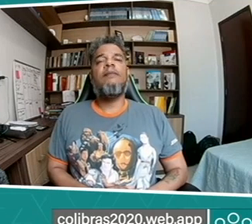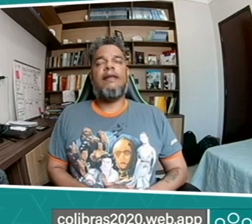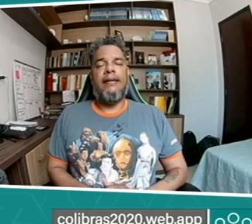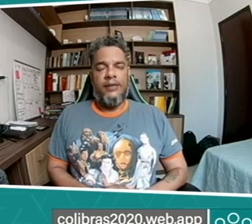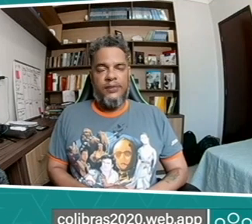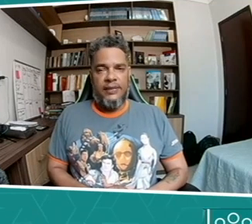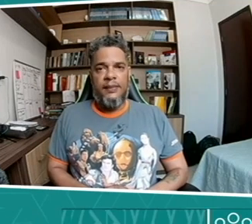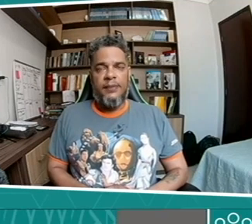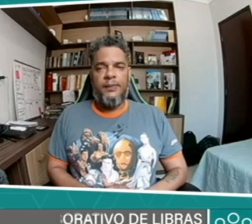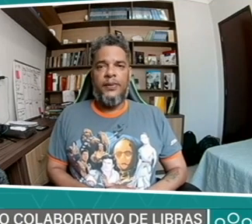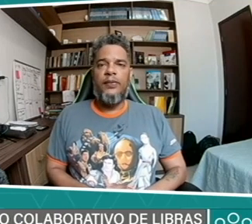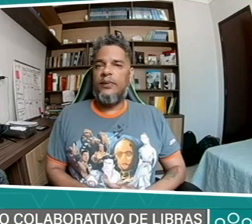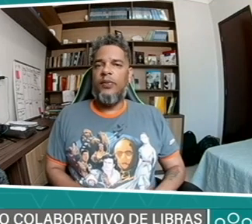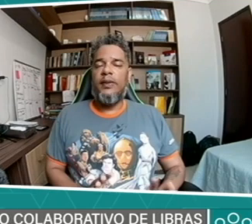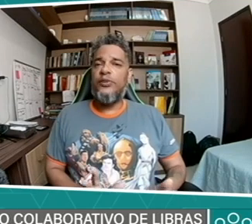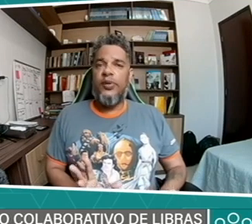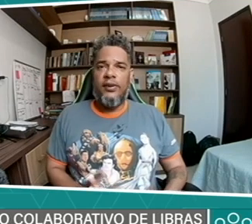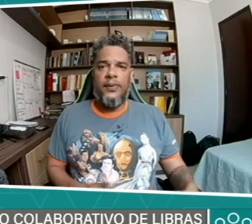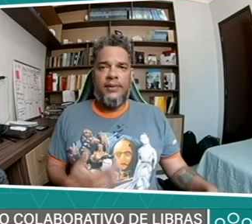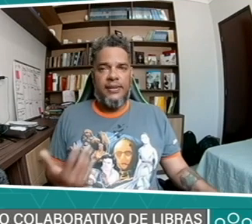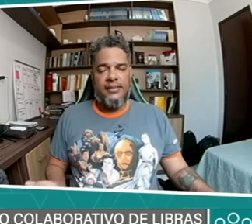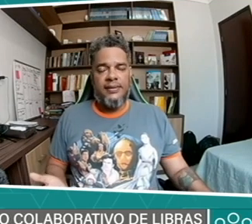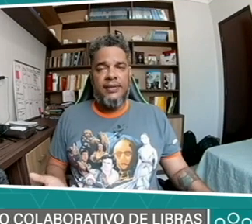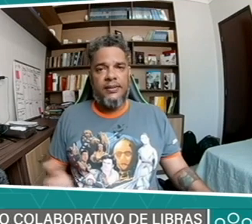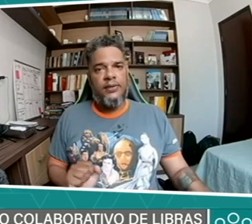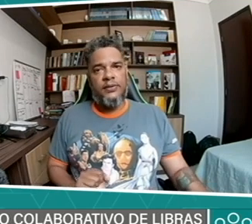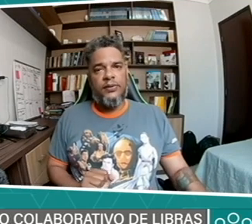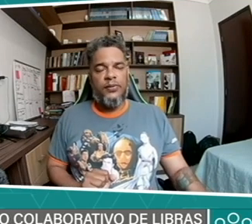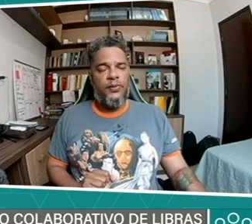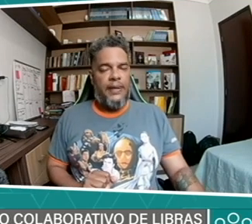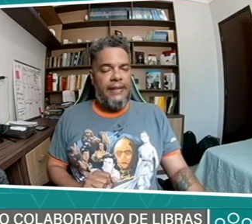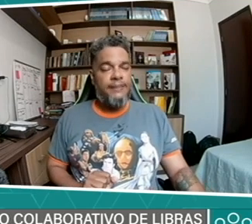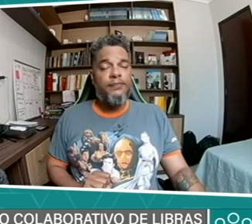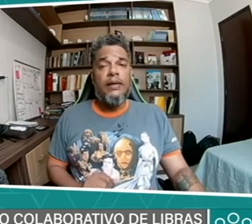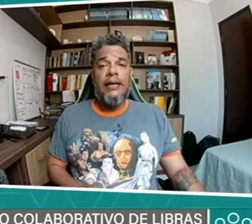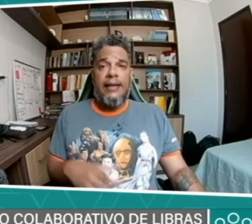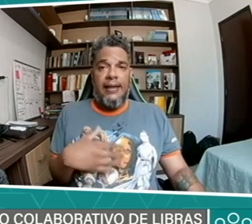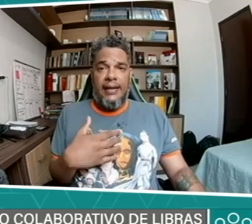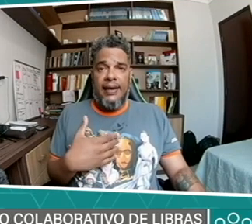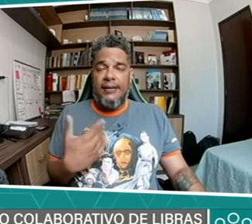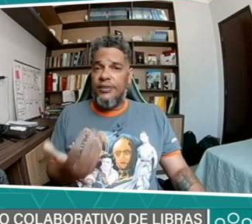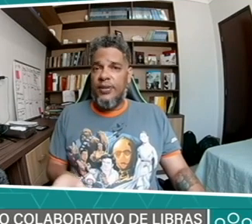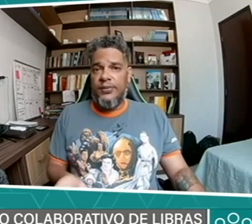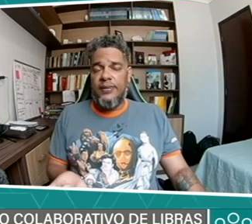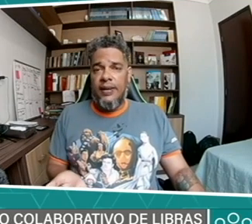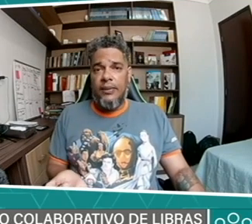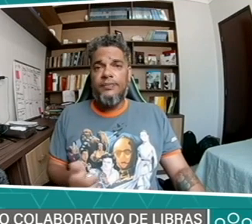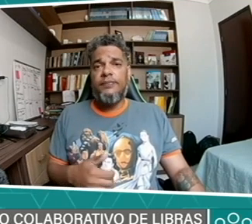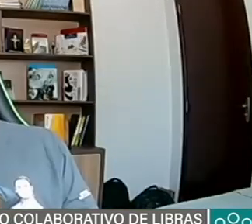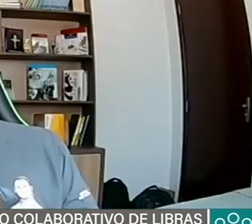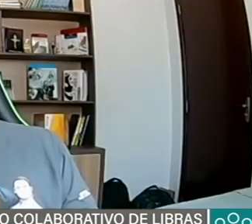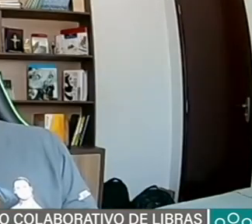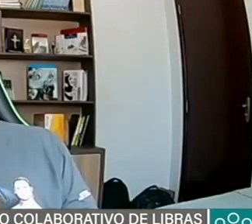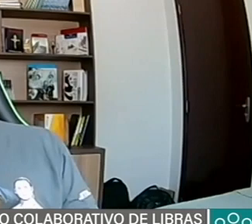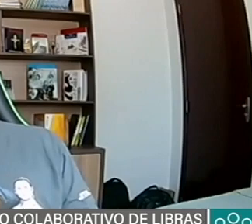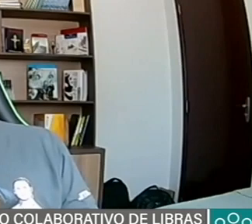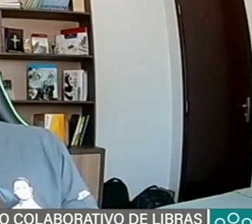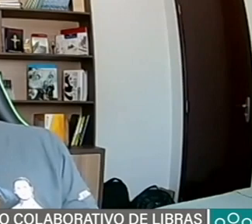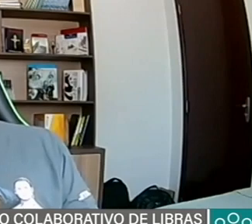Isso, exatamente. Por enquanto, qualquer usuário pode entrar nesse endereço que você colocou aí, cadastrar o sinal, e a nossa equipe está